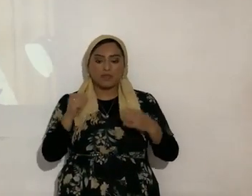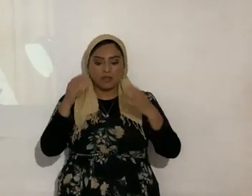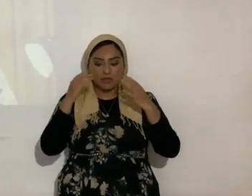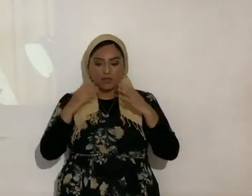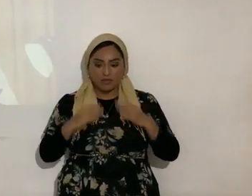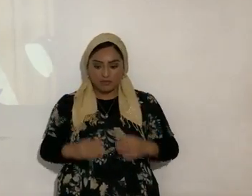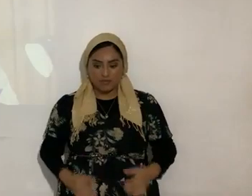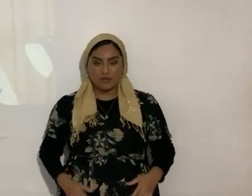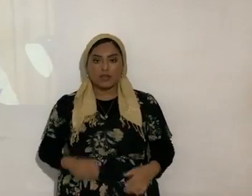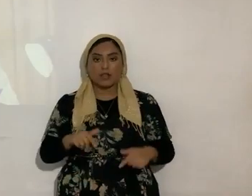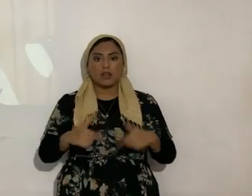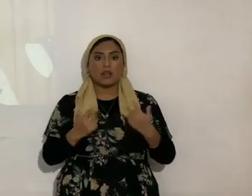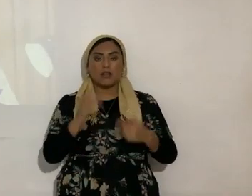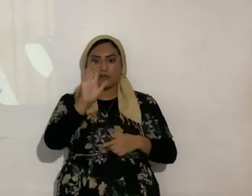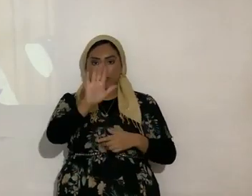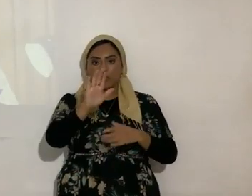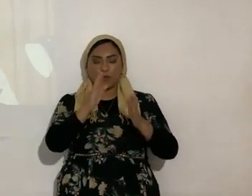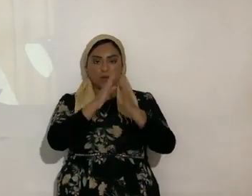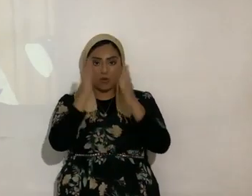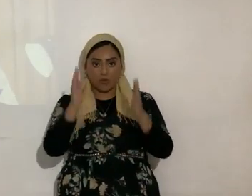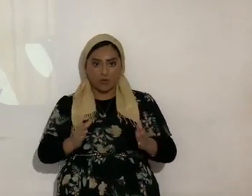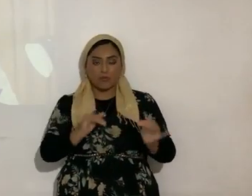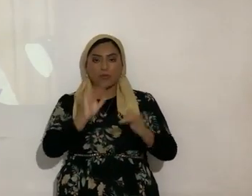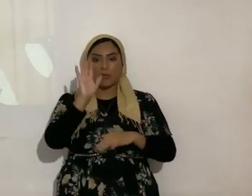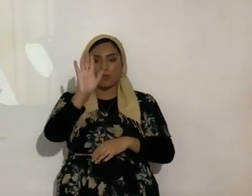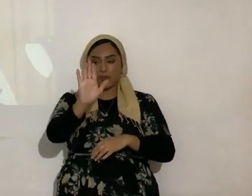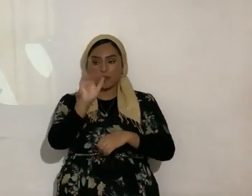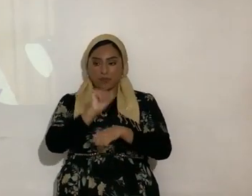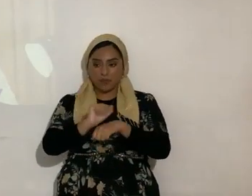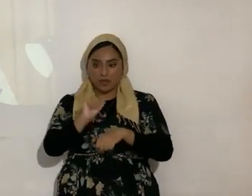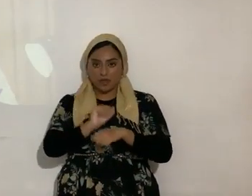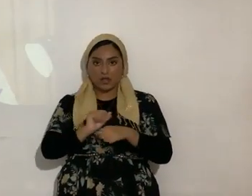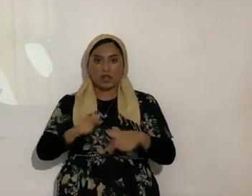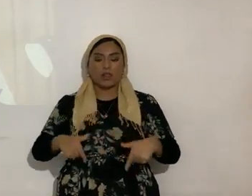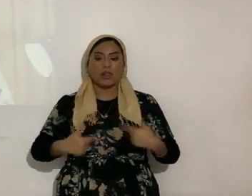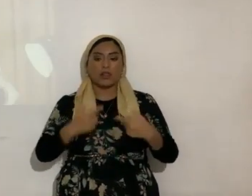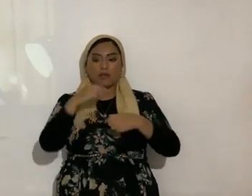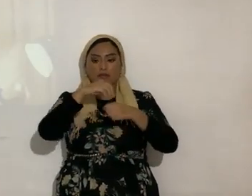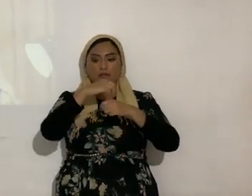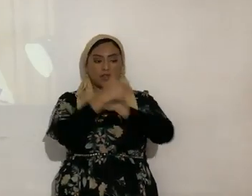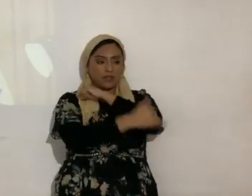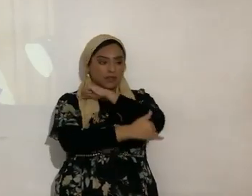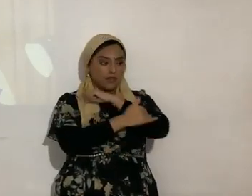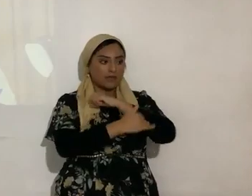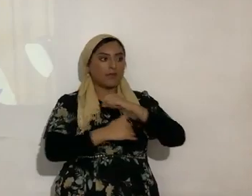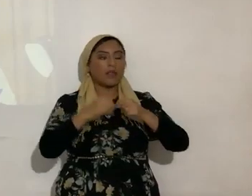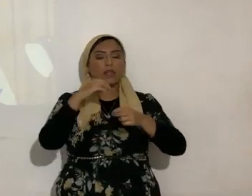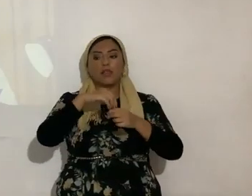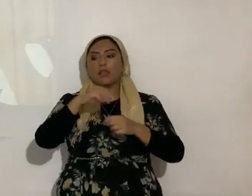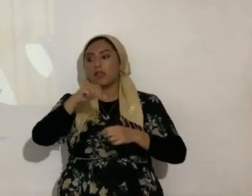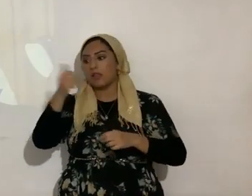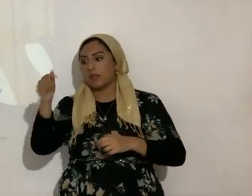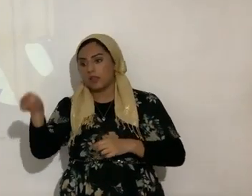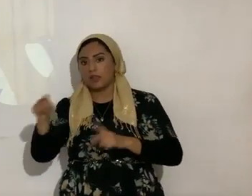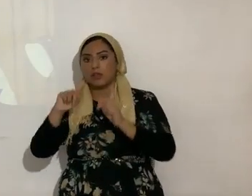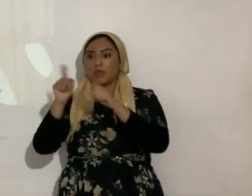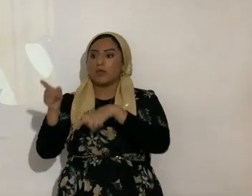vives en tu casa, también en tu trabajo, vives en un país, vives en otro, iremos para Israel, aleluya,